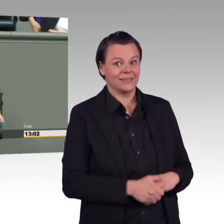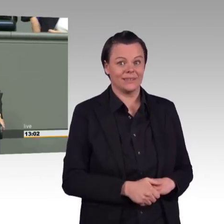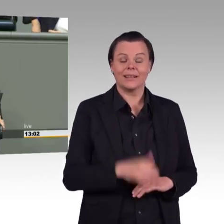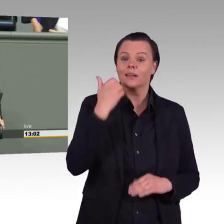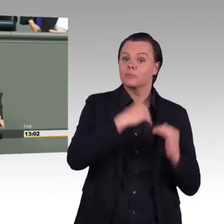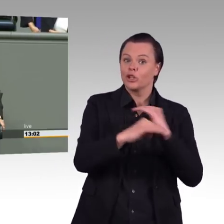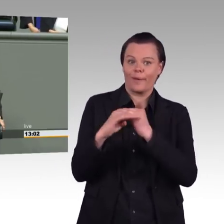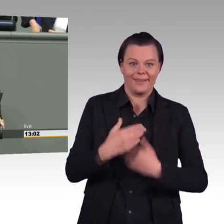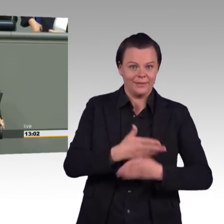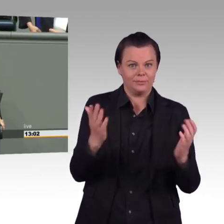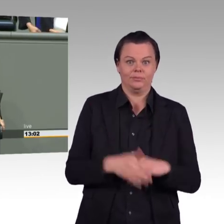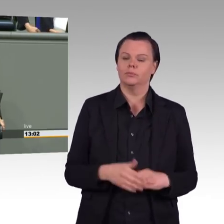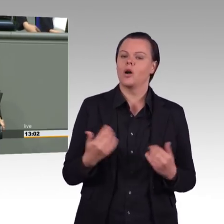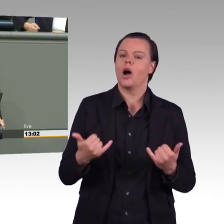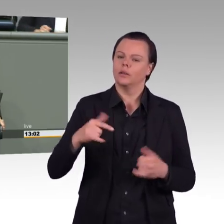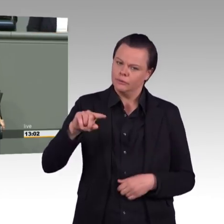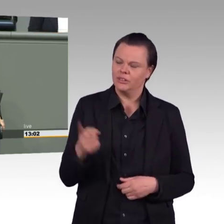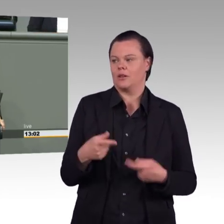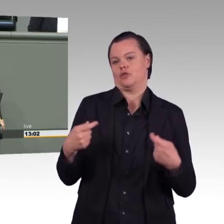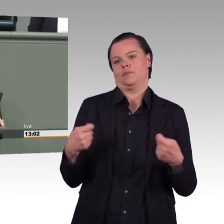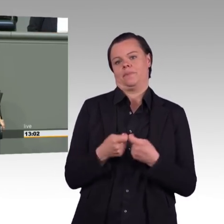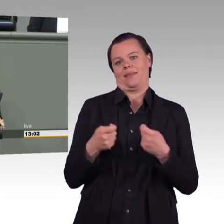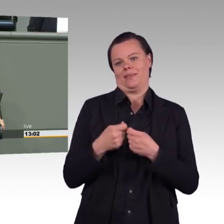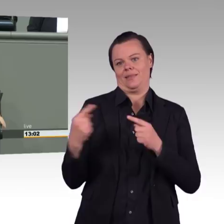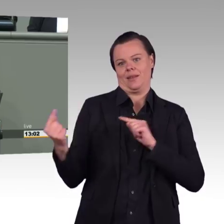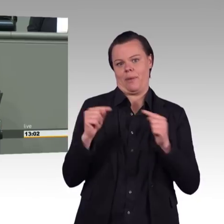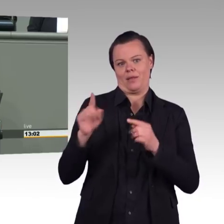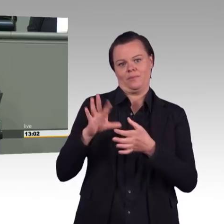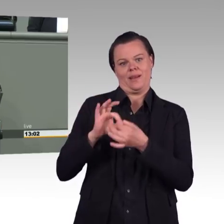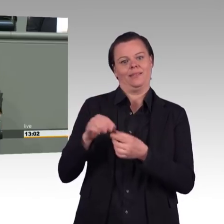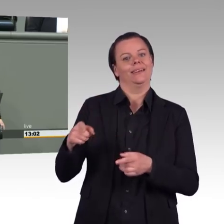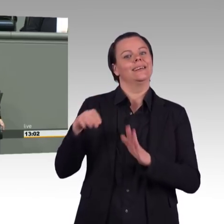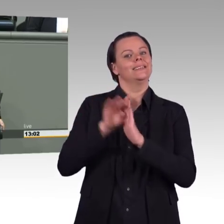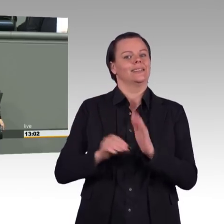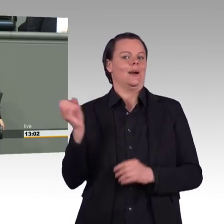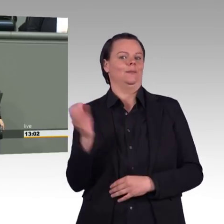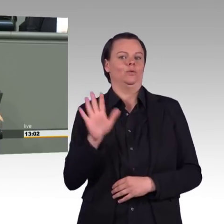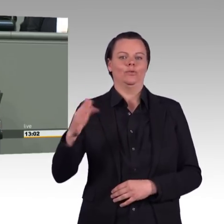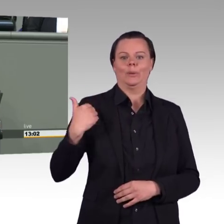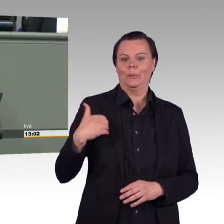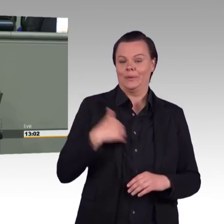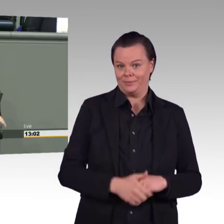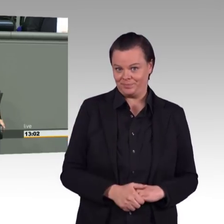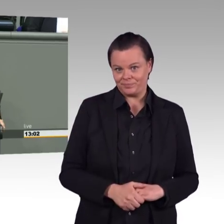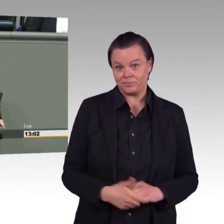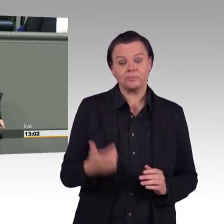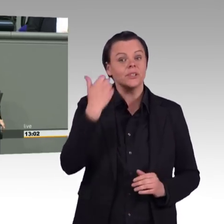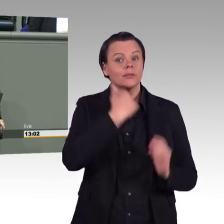Aber, oder ein Vorteil vielleicht dieses Gesetzentwurfes ist noch, er ist ziemlich dünn. Ja, das wünschen wir uns ja bei manchen anderen